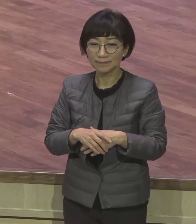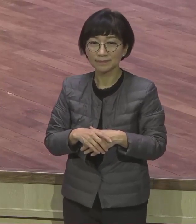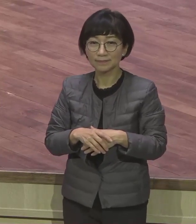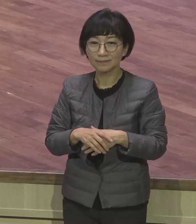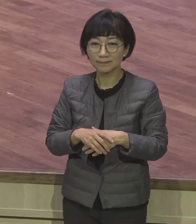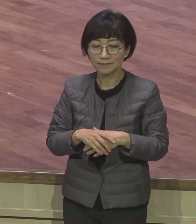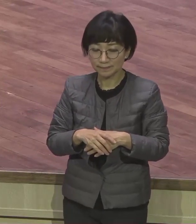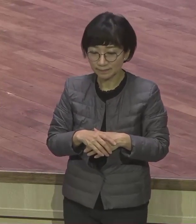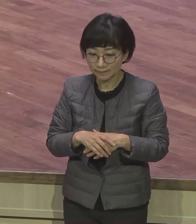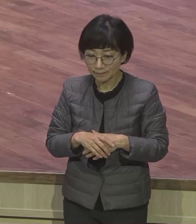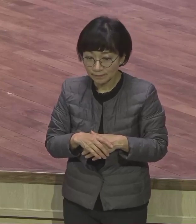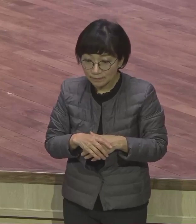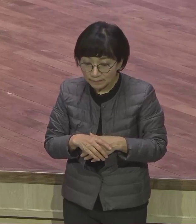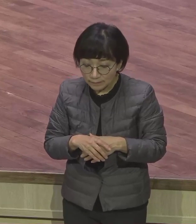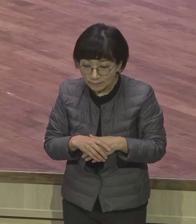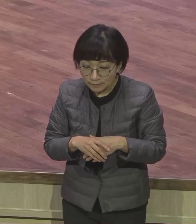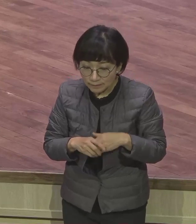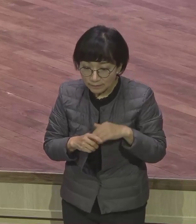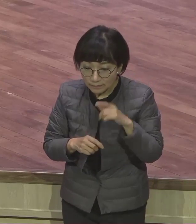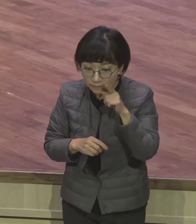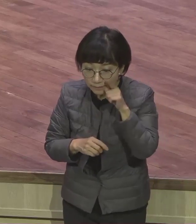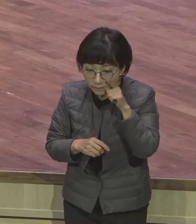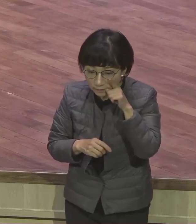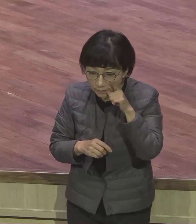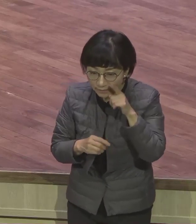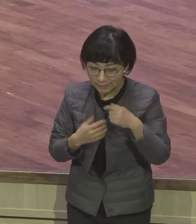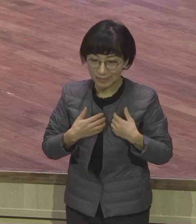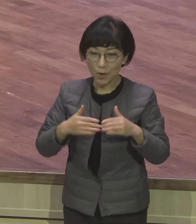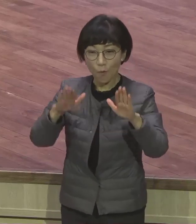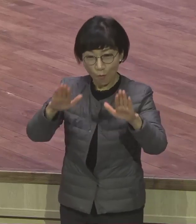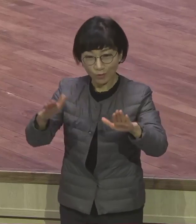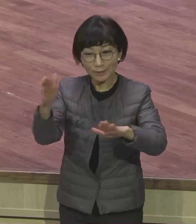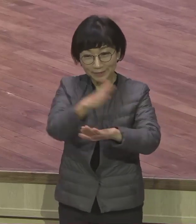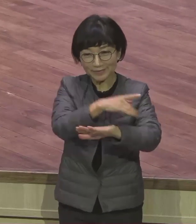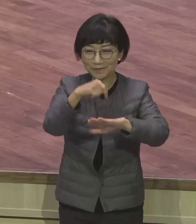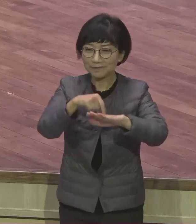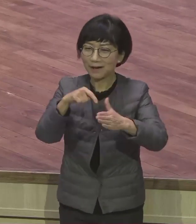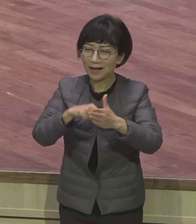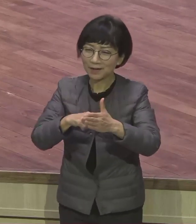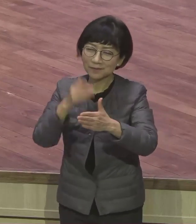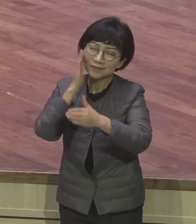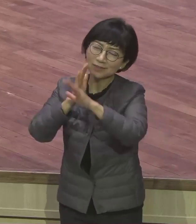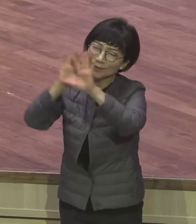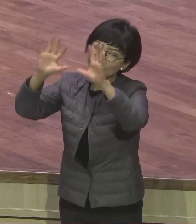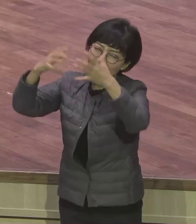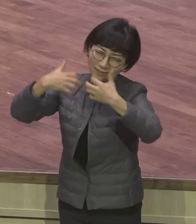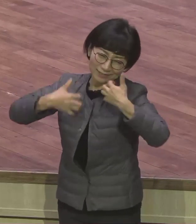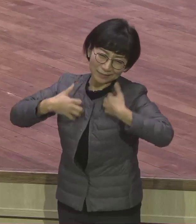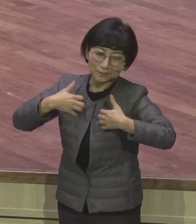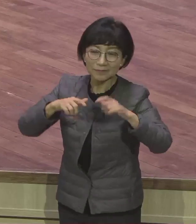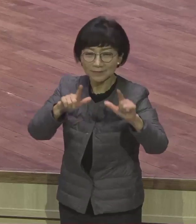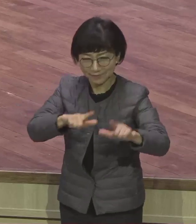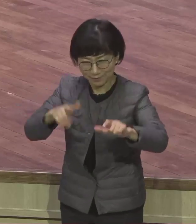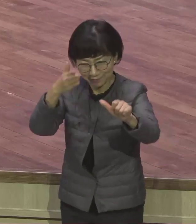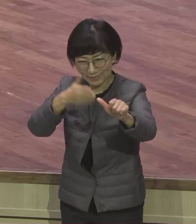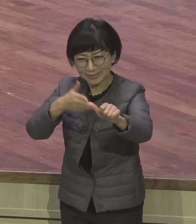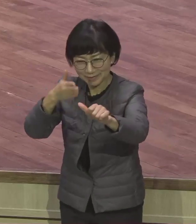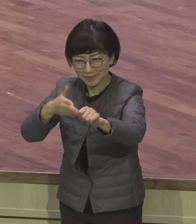환경상관없어 오늘부터 천국 안 믿으니까 부정직이 됩니다 안 믿으니까 불평합니다